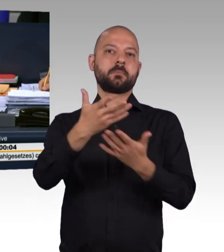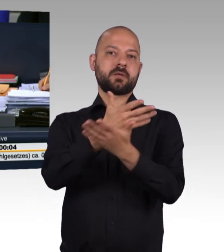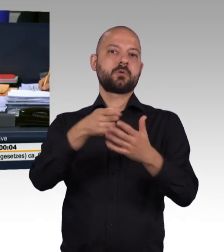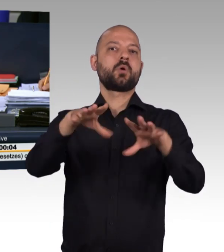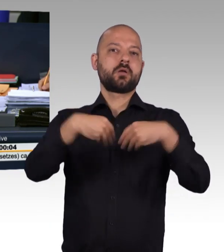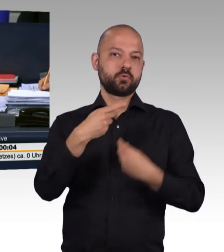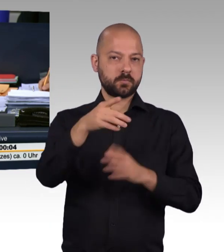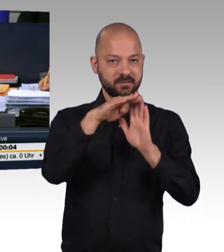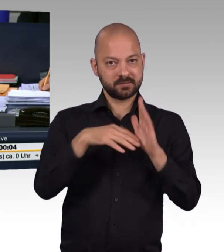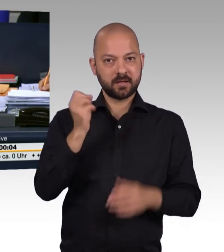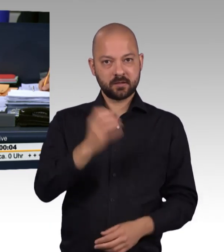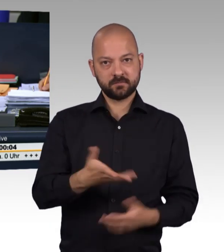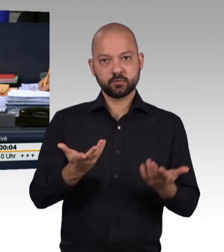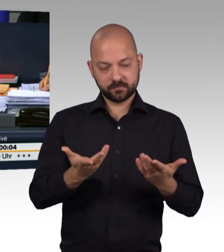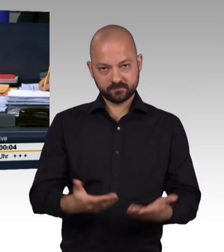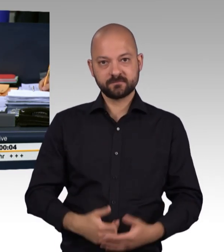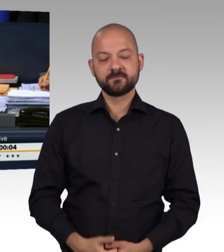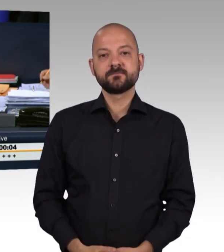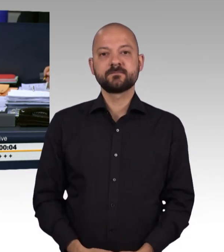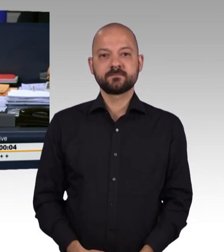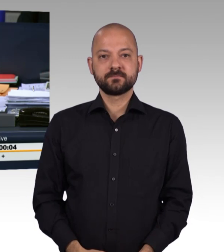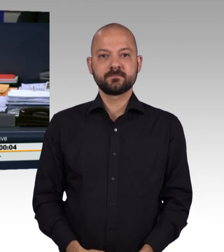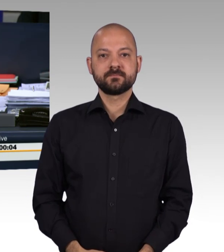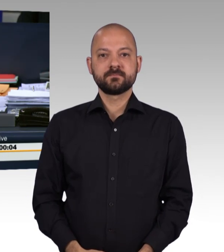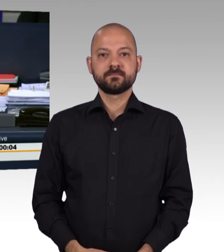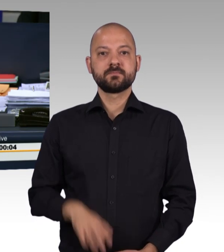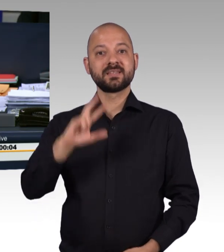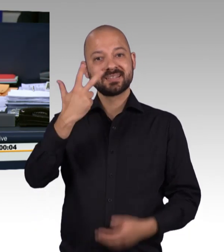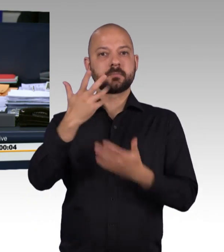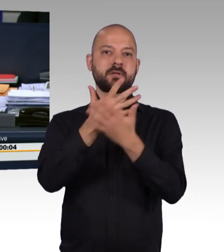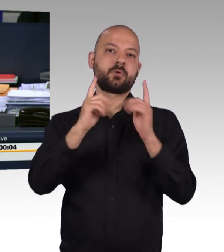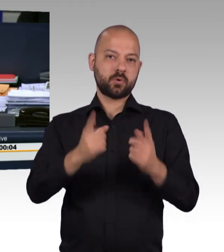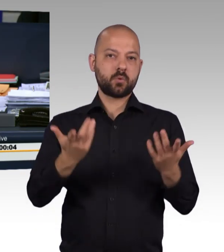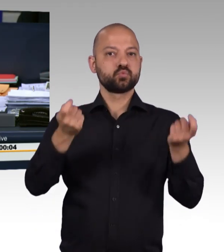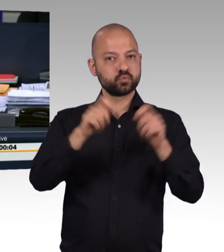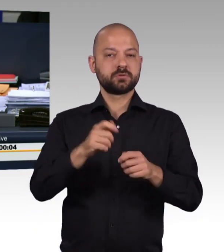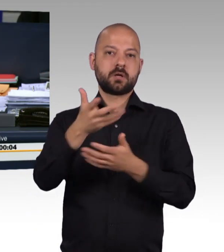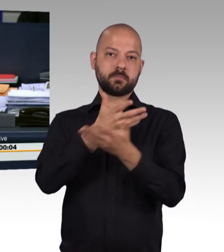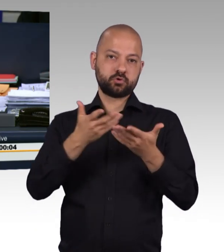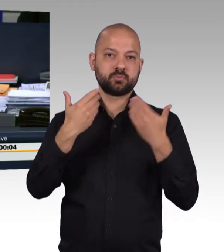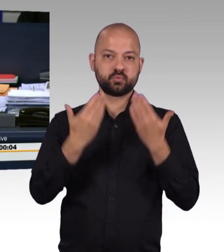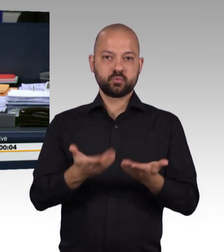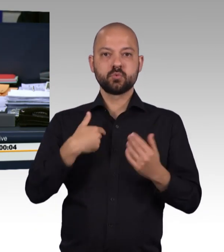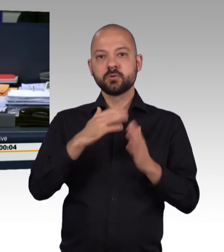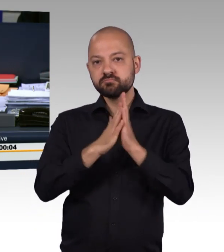angenommen. Dritte Beratung und Schlussabstimmung. Ich bitte diejenigen, die dem Gesetzentwurf zustimmen wollen, sich zu